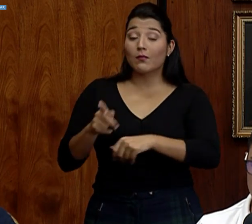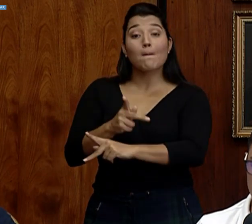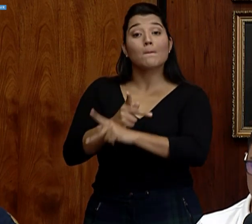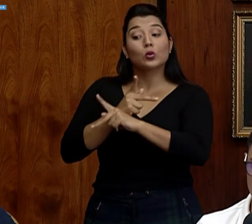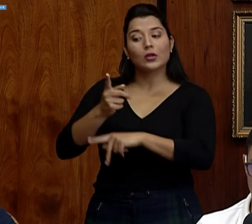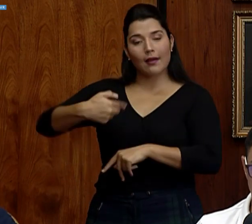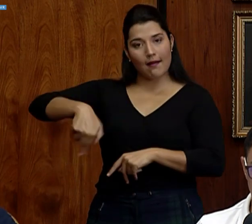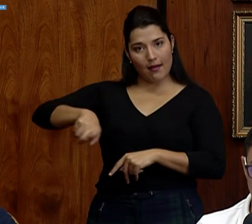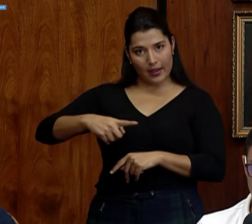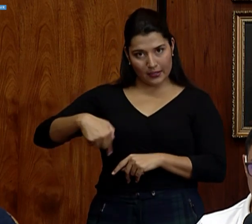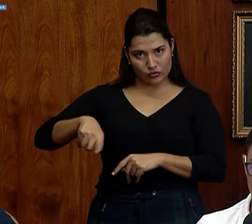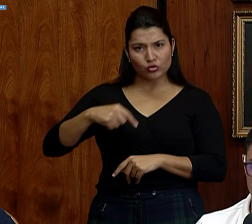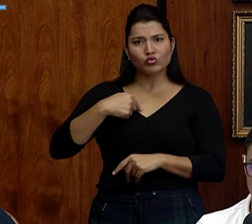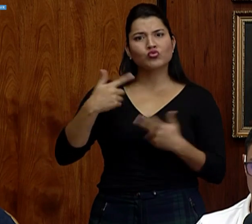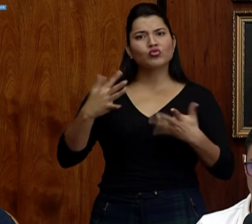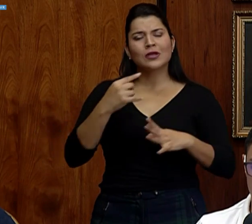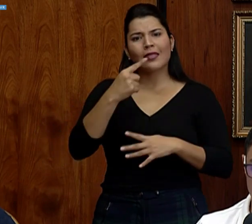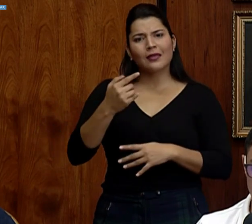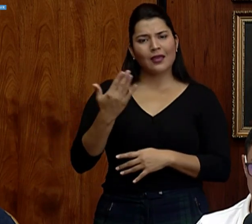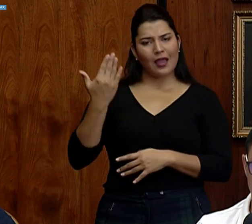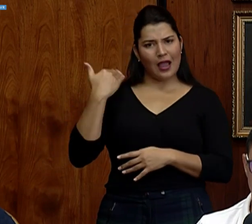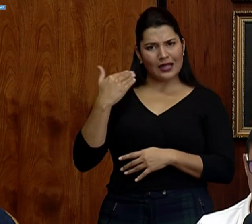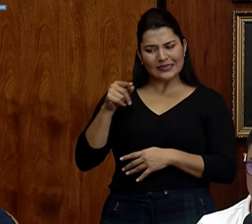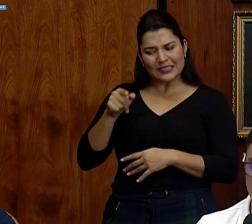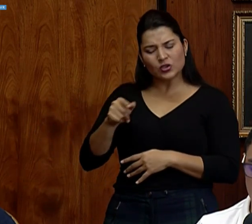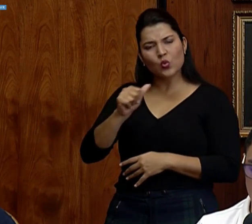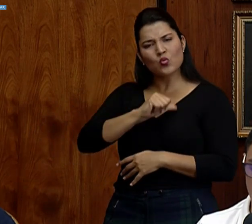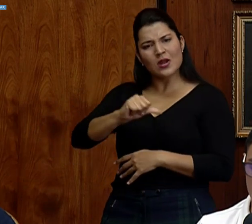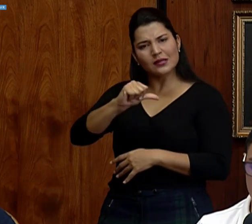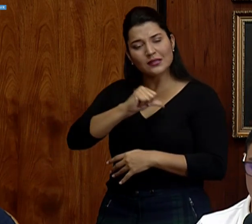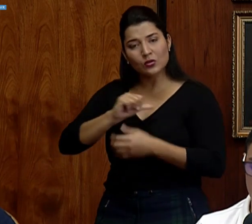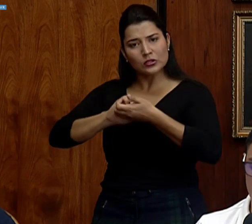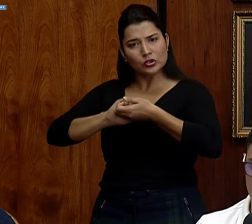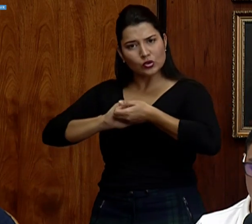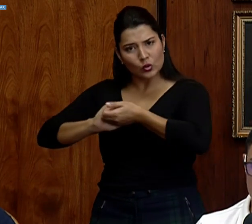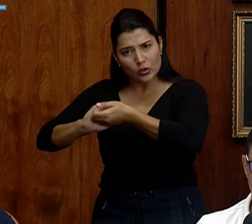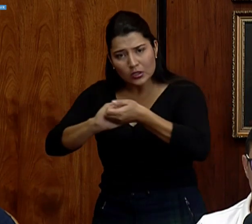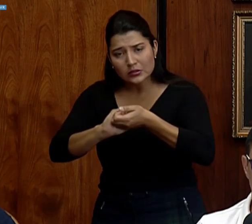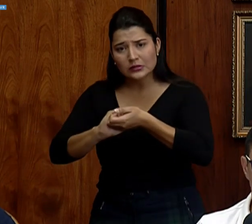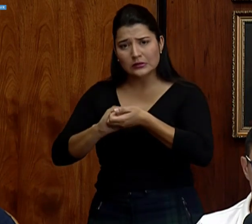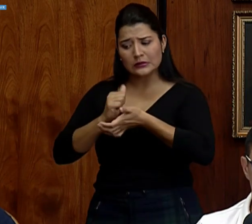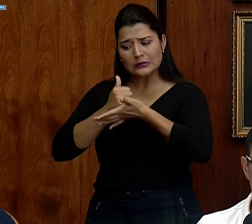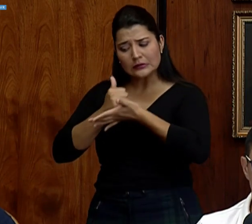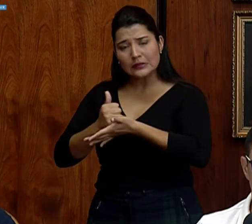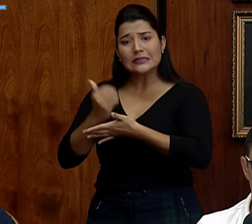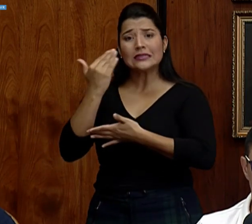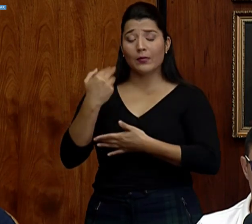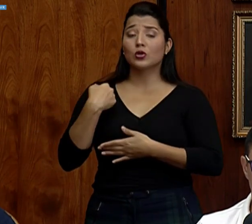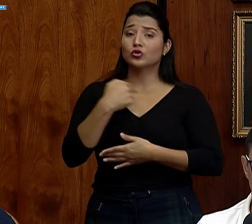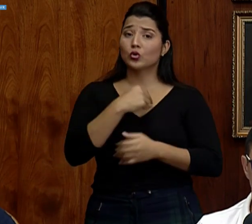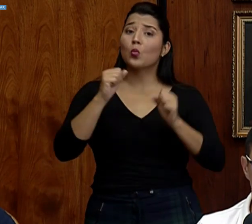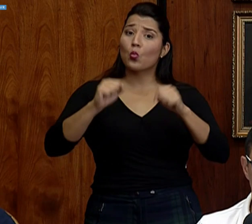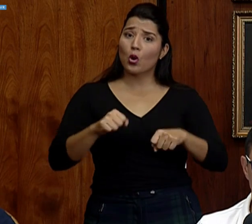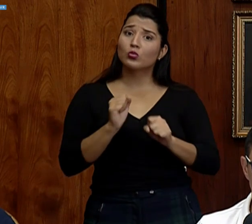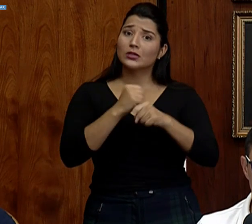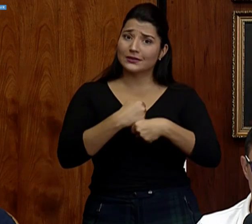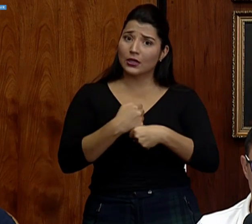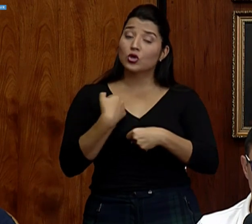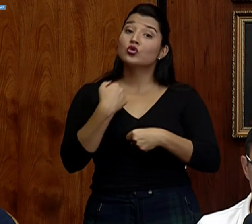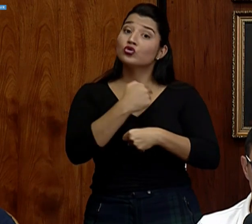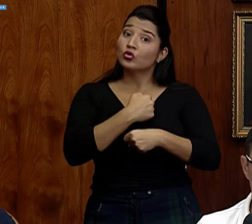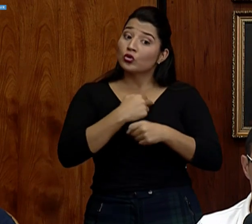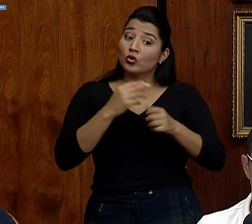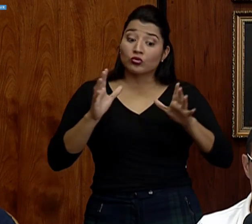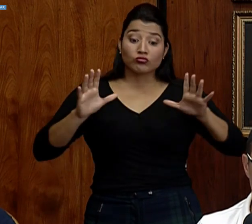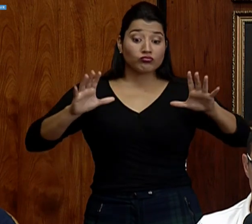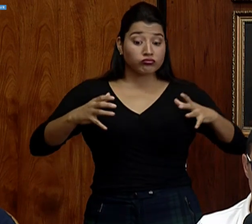una actitud, yo lo he indicado anteriormente, de civismo, de solidaridad, de saber que podemos hacerlo, que somos un solo país, que